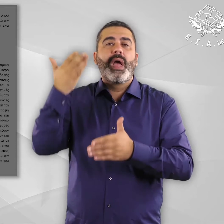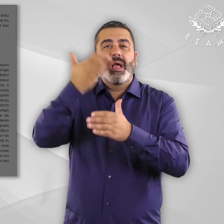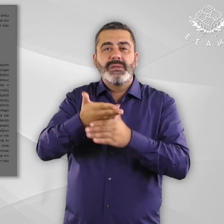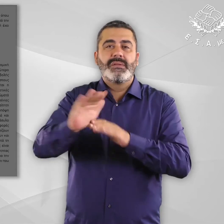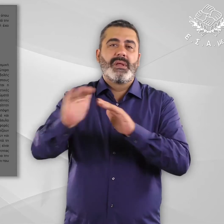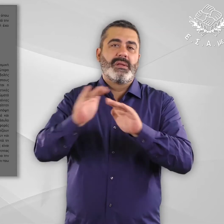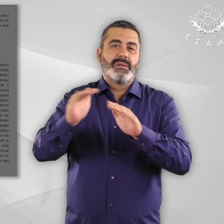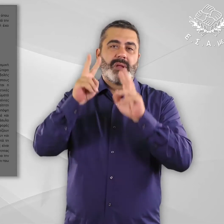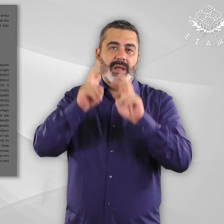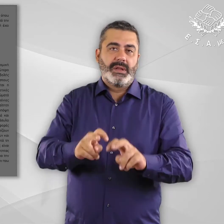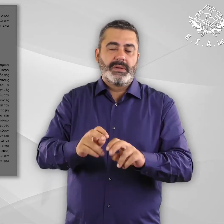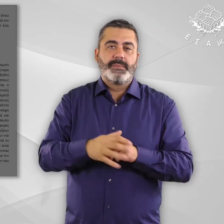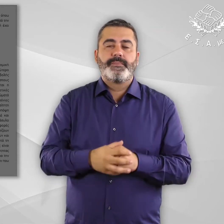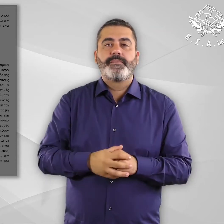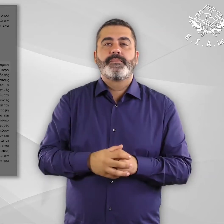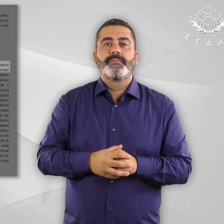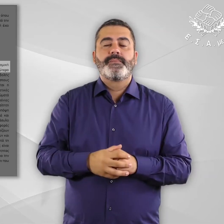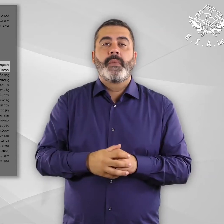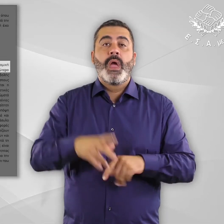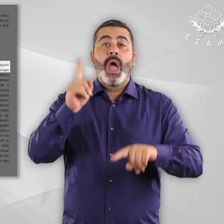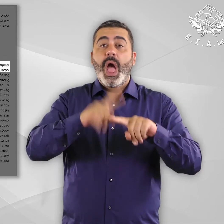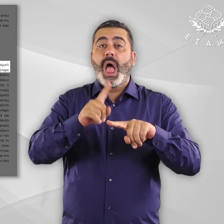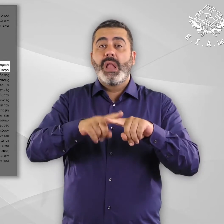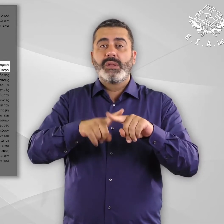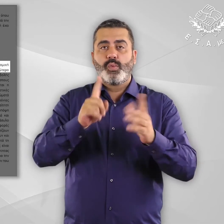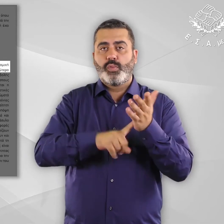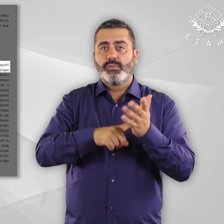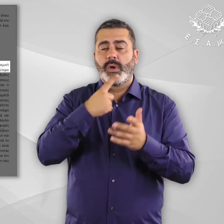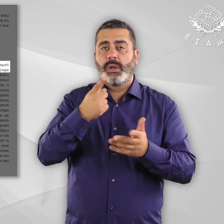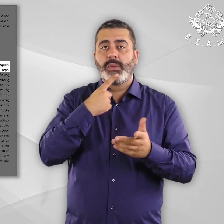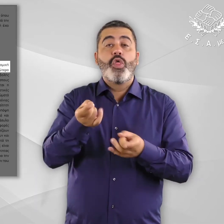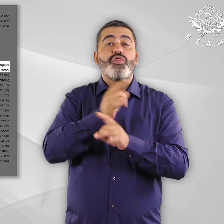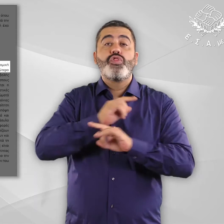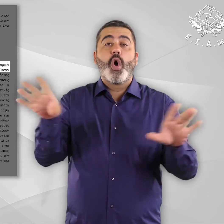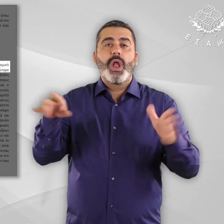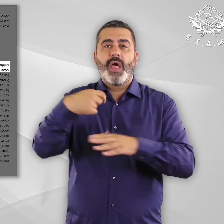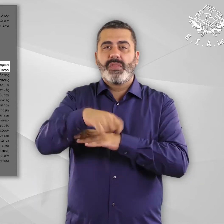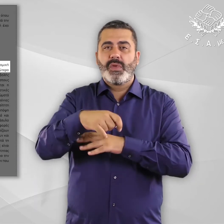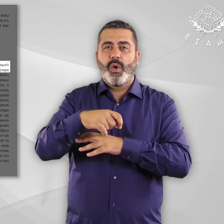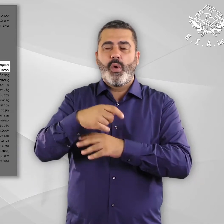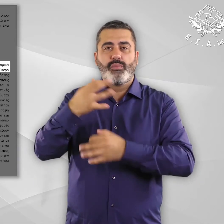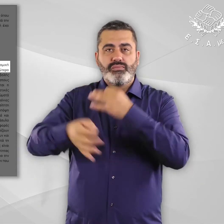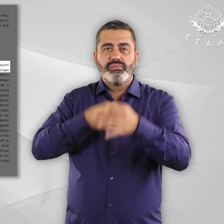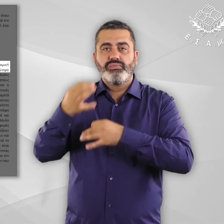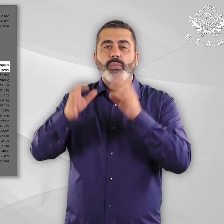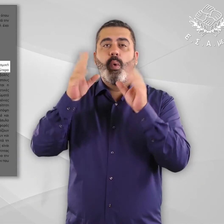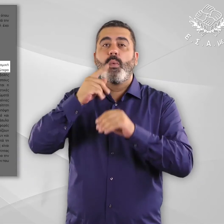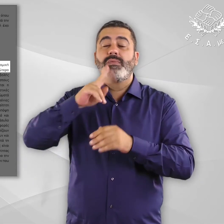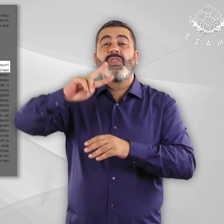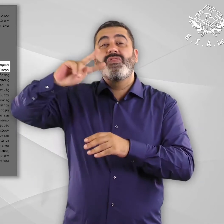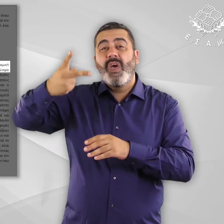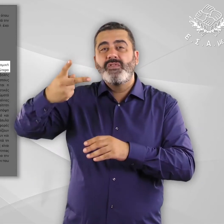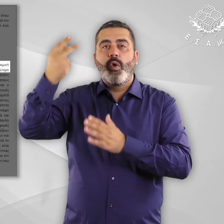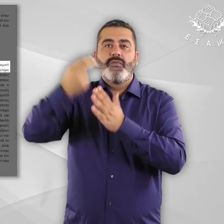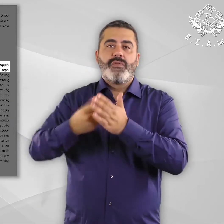βοήθειας για την εξέταση αιτημάτων ασύλου Το ελληνικό νομοθετικό πλαίσιο προβλέπει δωρεάν νομική συνδρομή μόνο για την